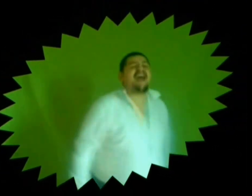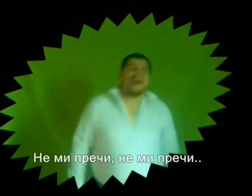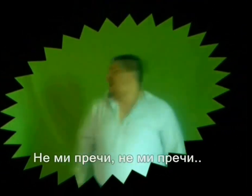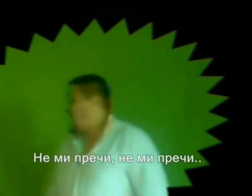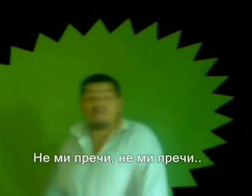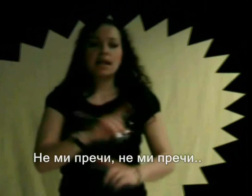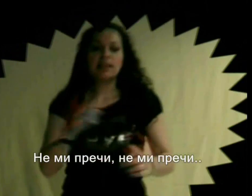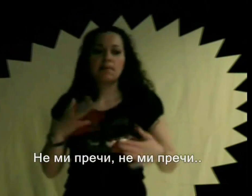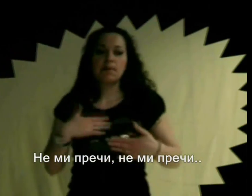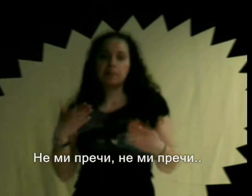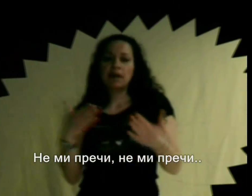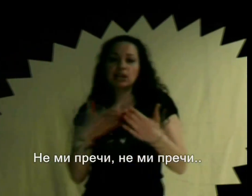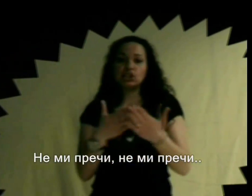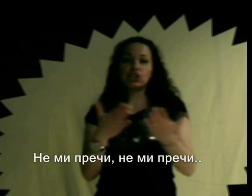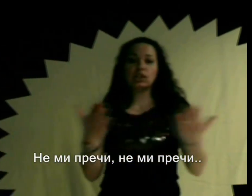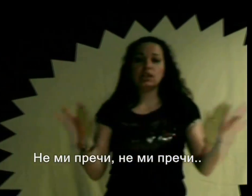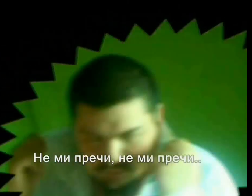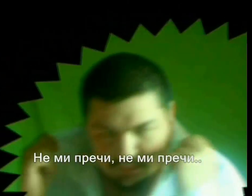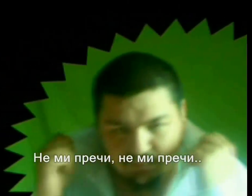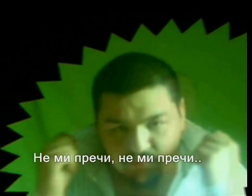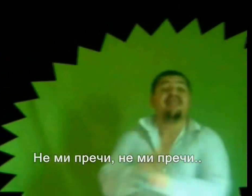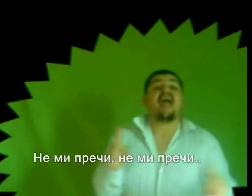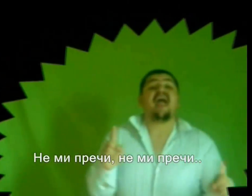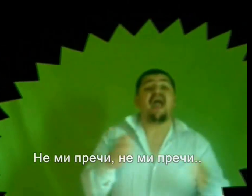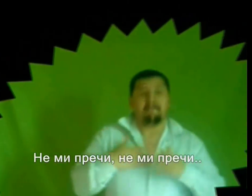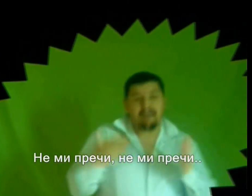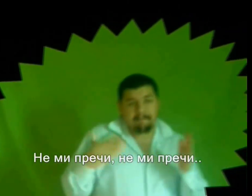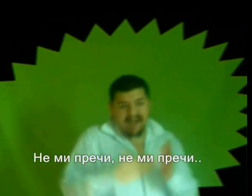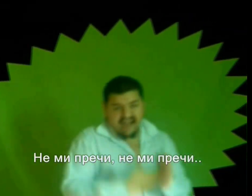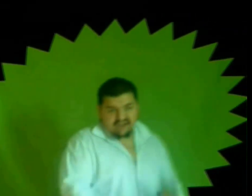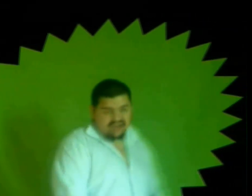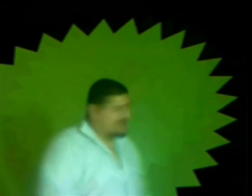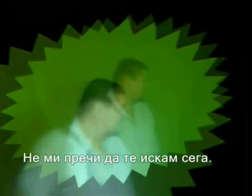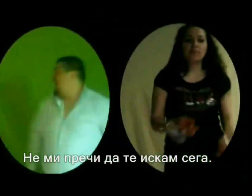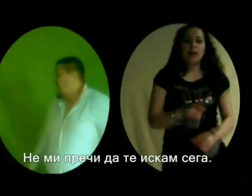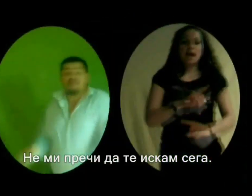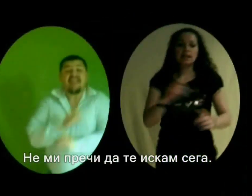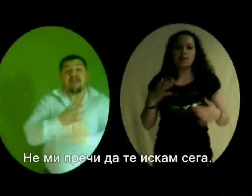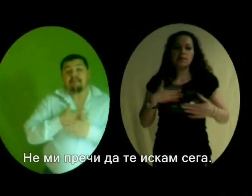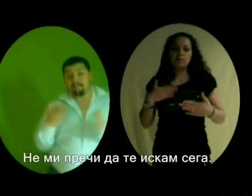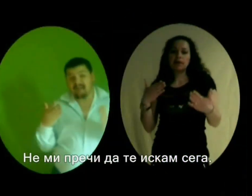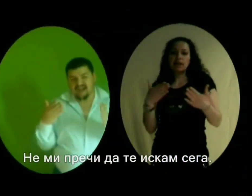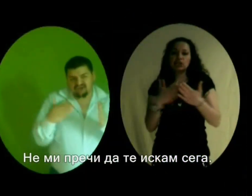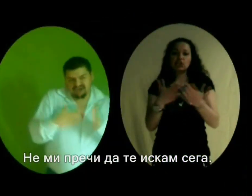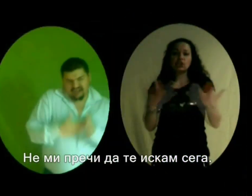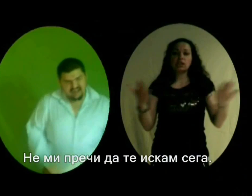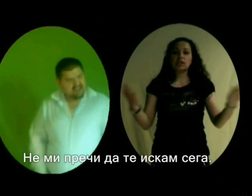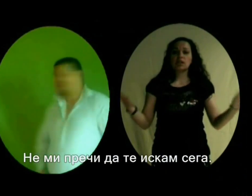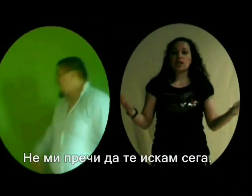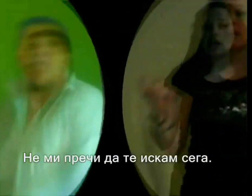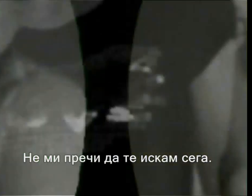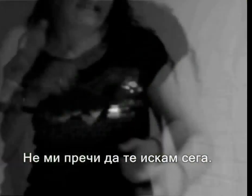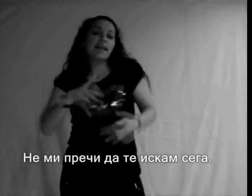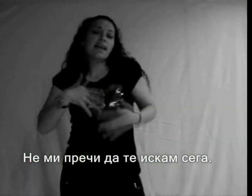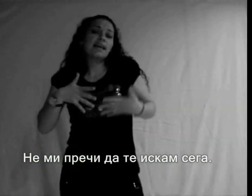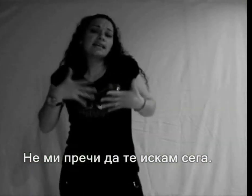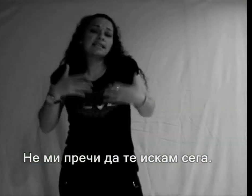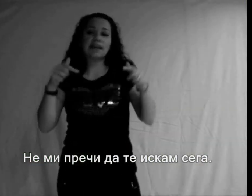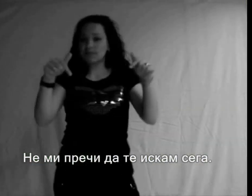Ne mi preci Ne mi preci Ne mi preci da te iskam